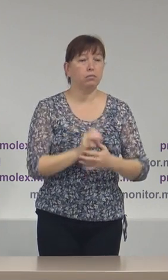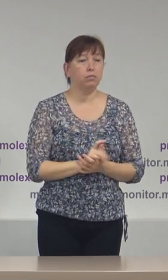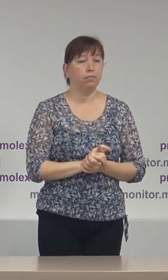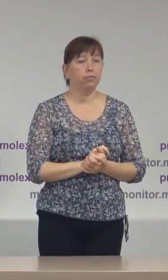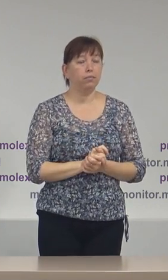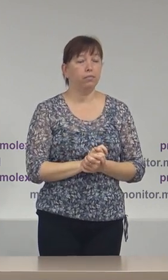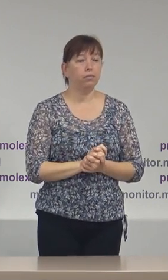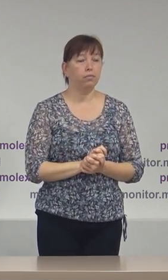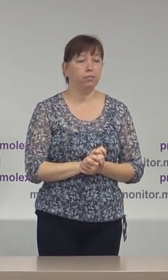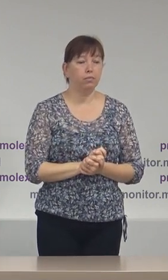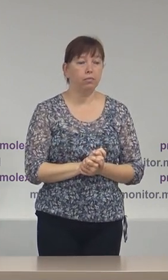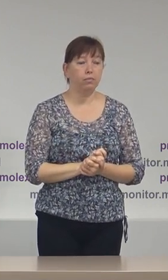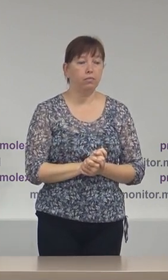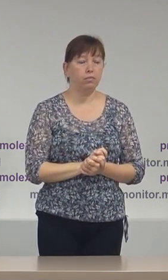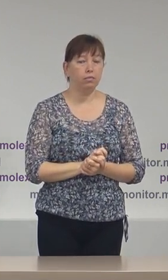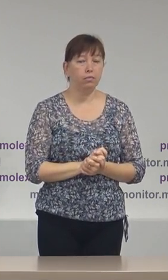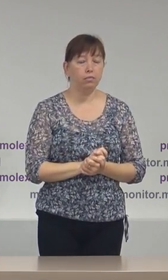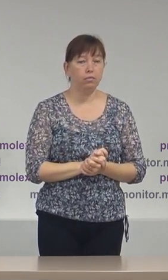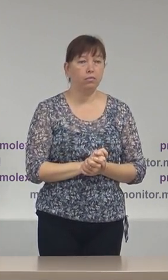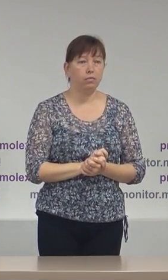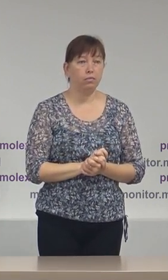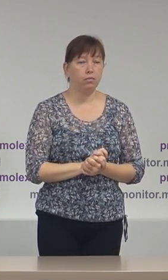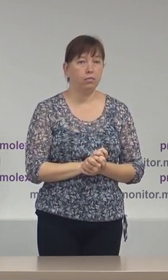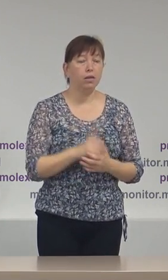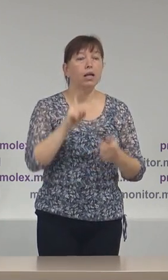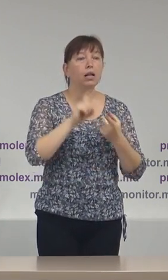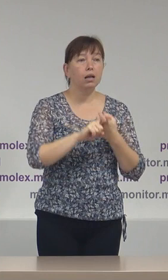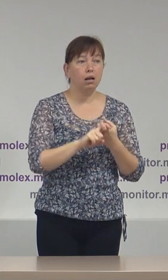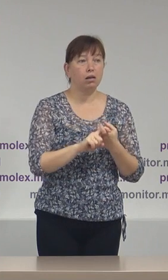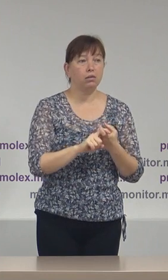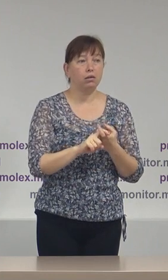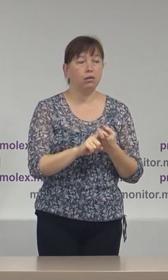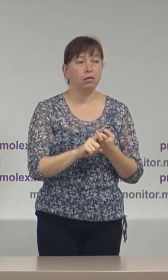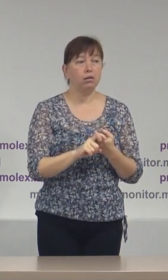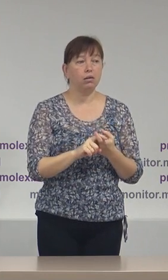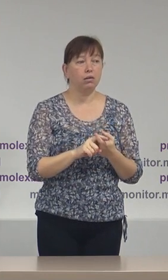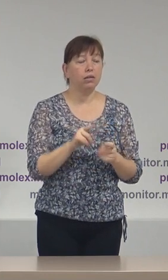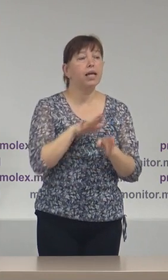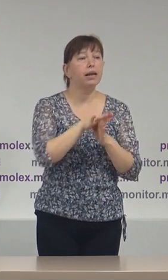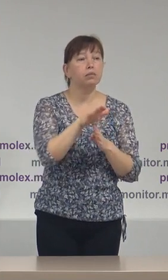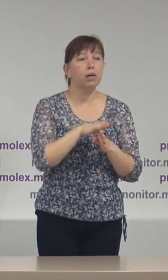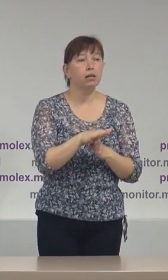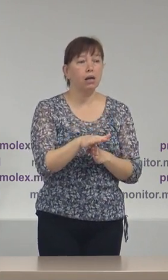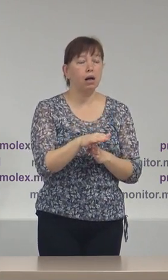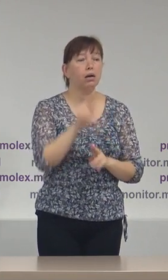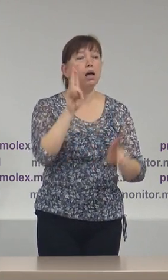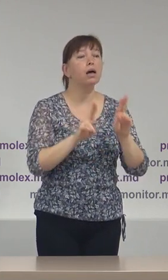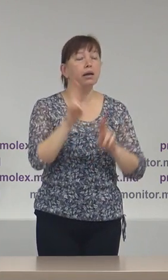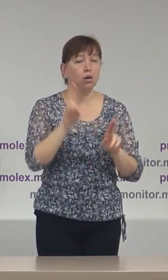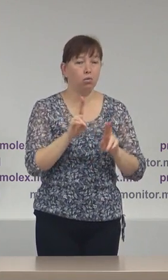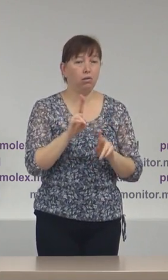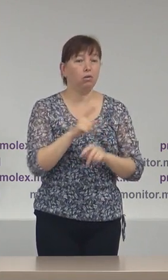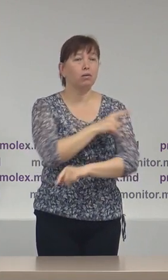observatorii fiind legate de respectarea regulilor